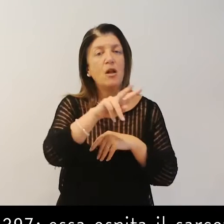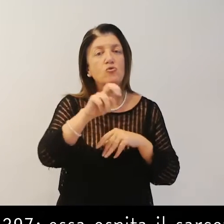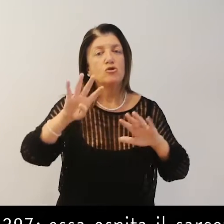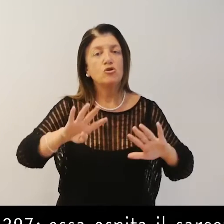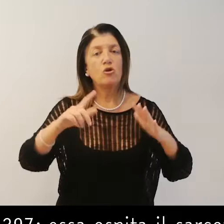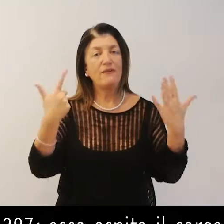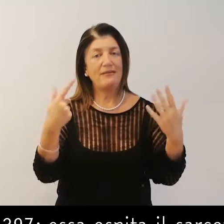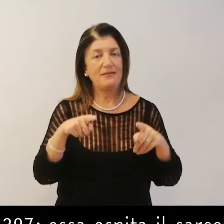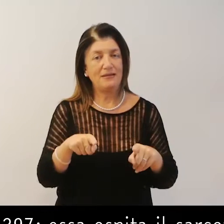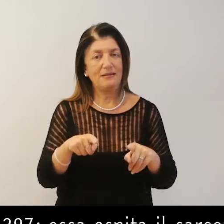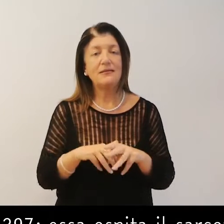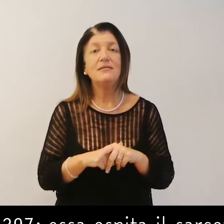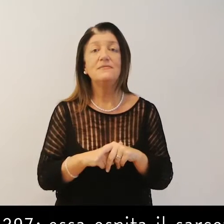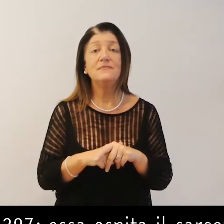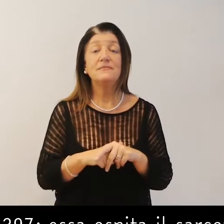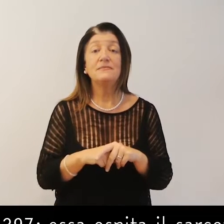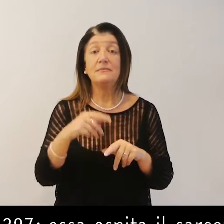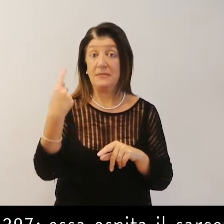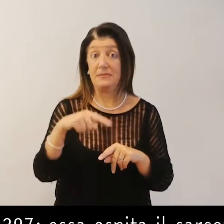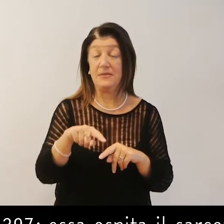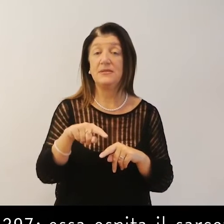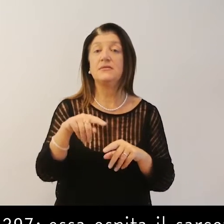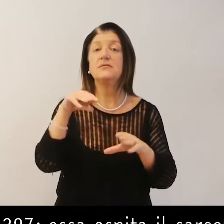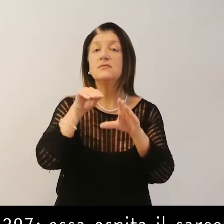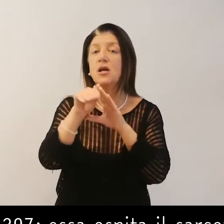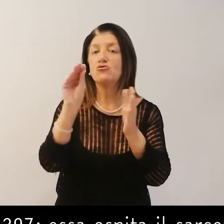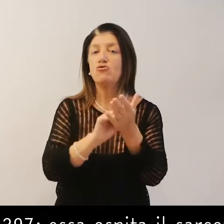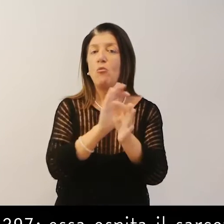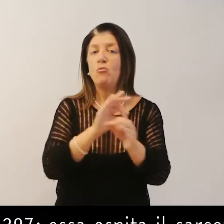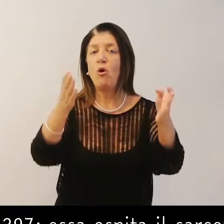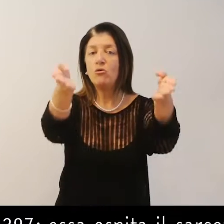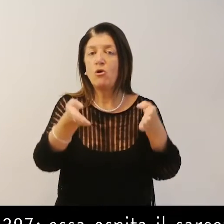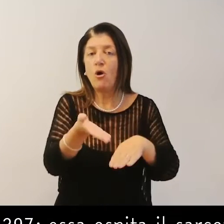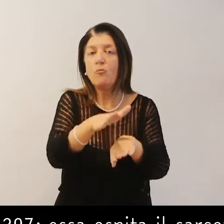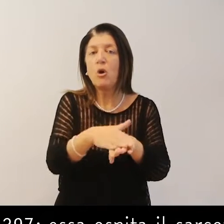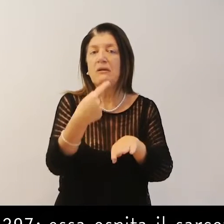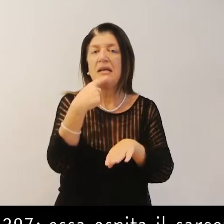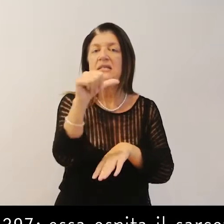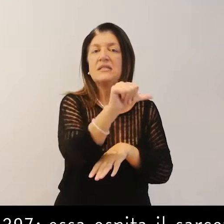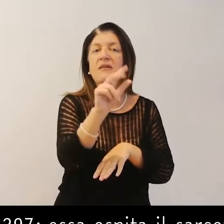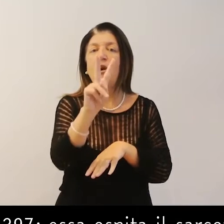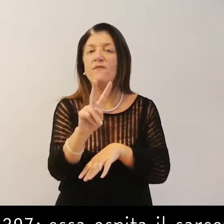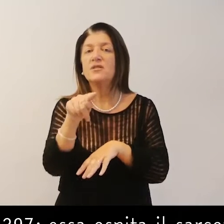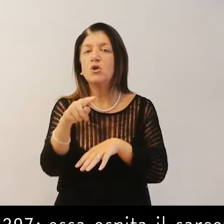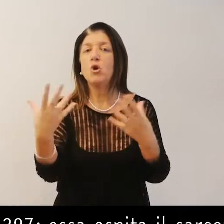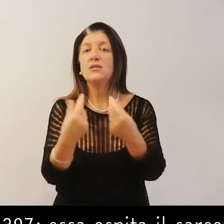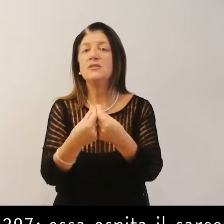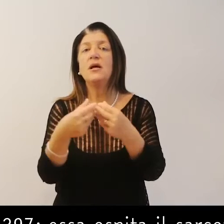Venne eretta nel 1297. Essa ospita il sarcopago di Stefano